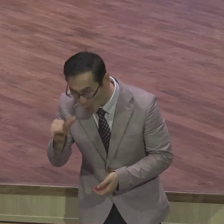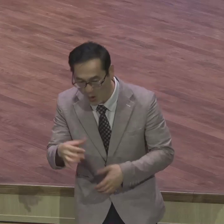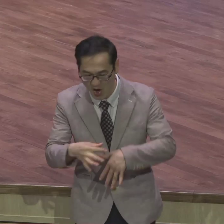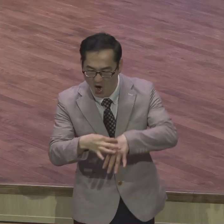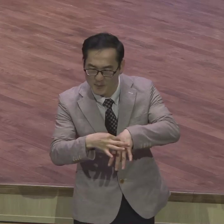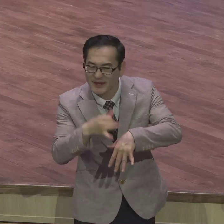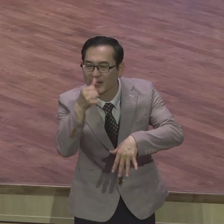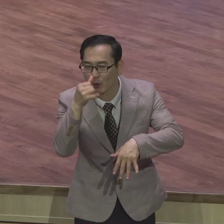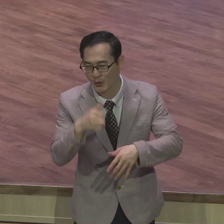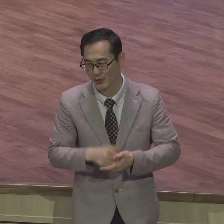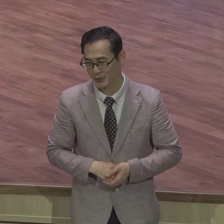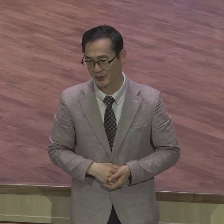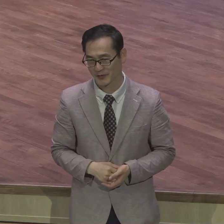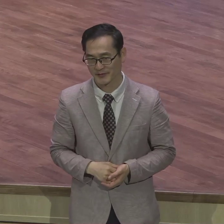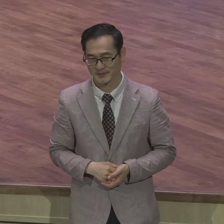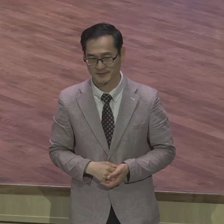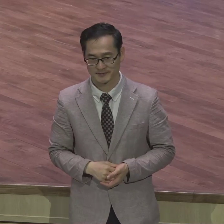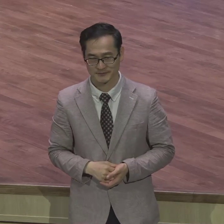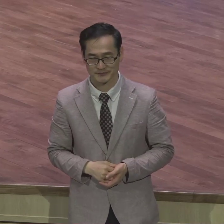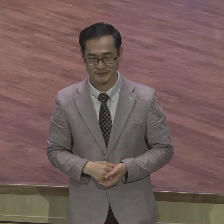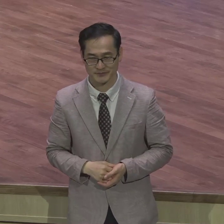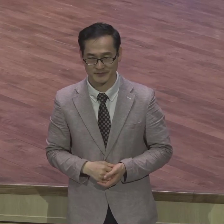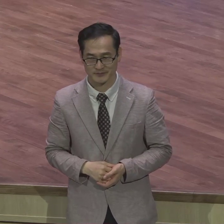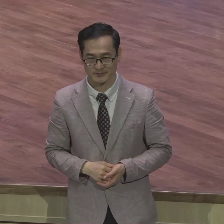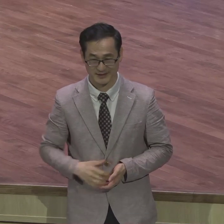다 구원받는 건 아니에요